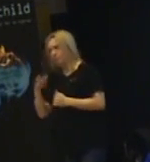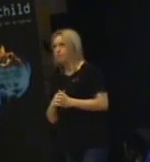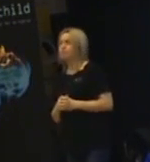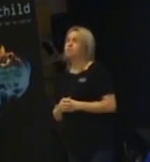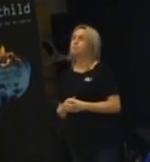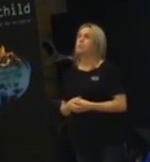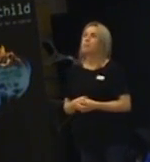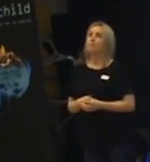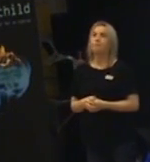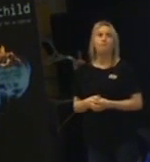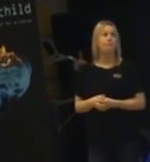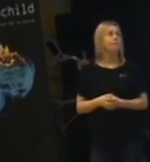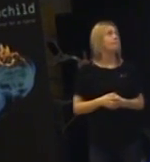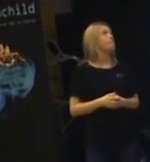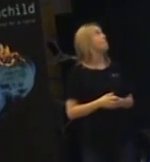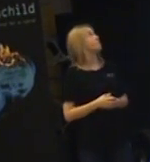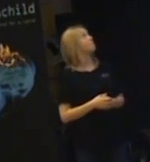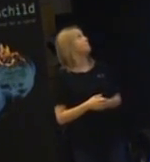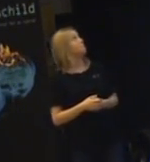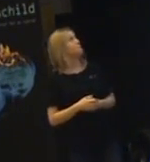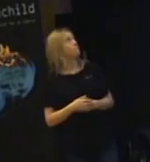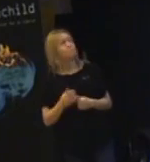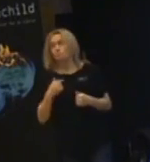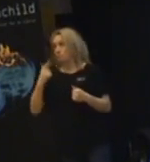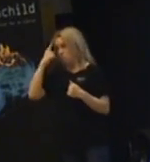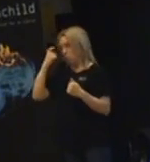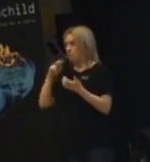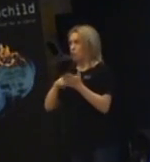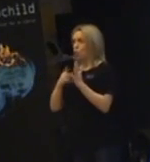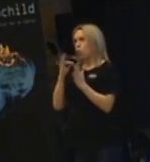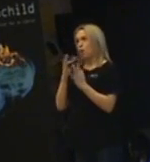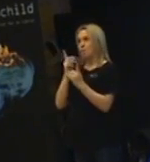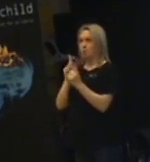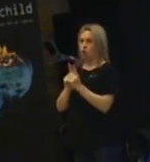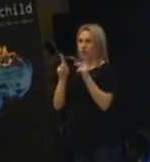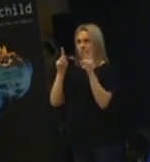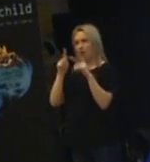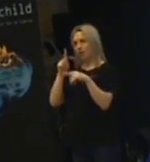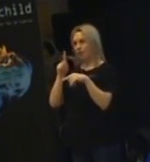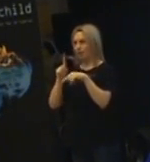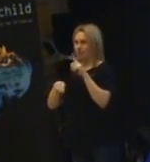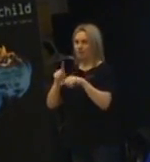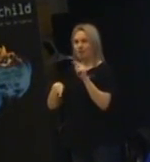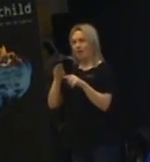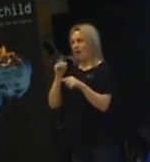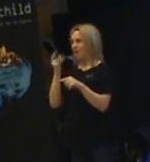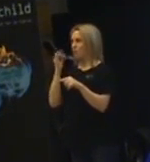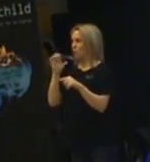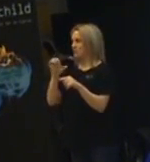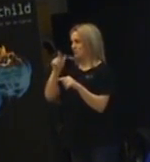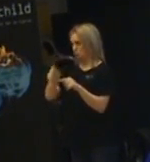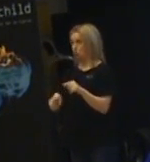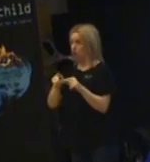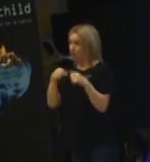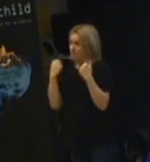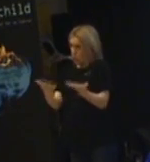Jag tror att metoder för att möta en Alfons är att faktiskt få låta dem inspireras av att jobba med